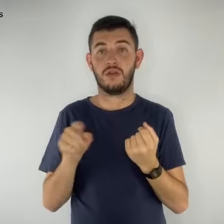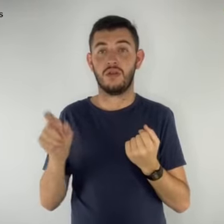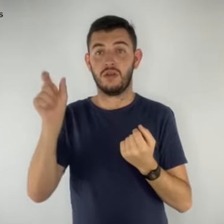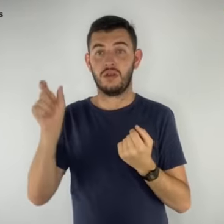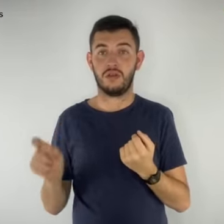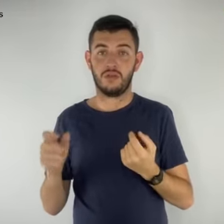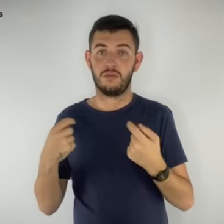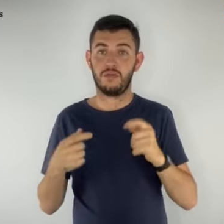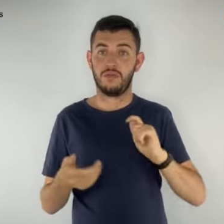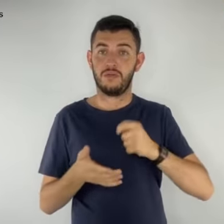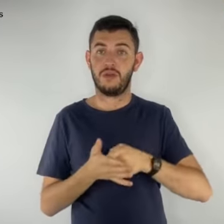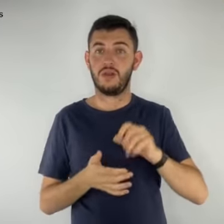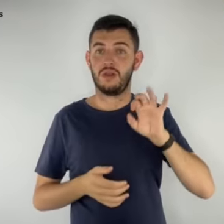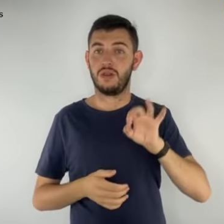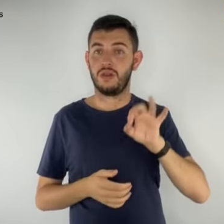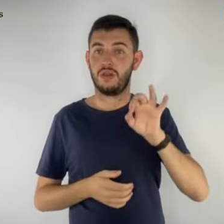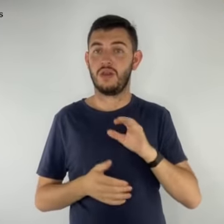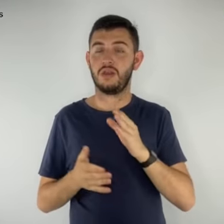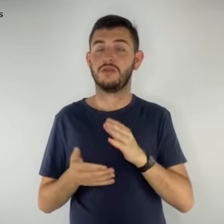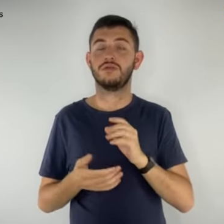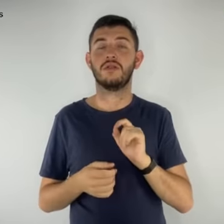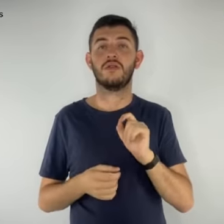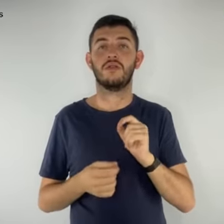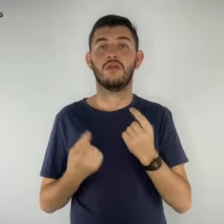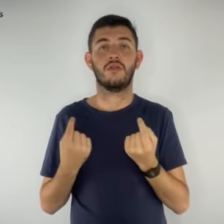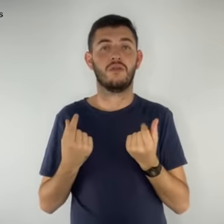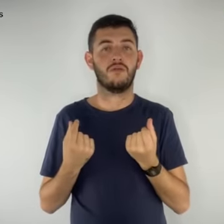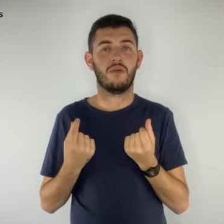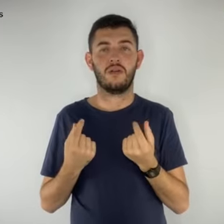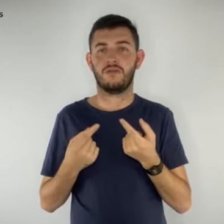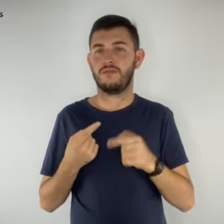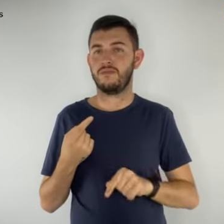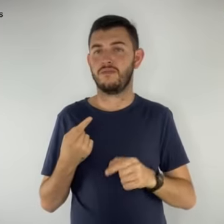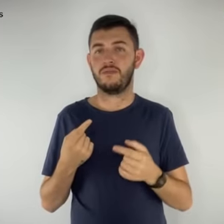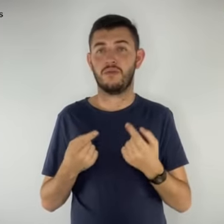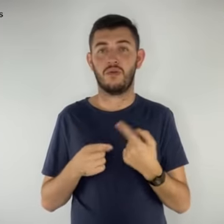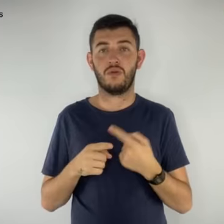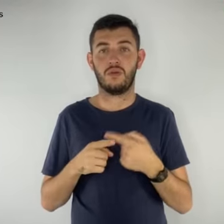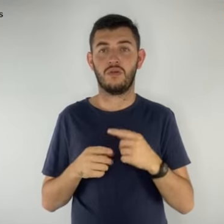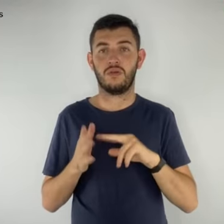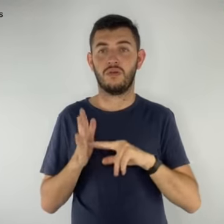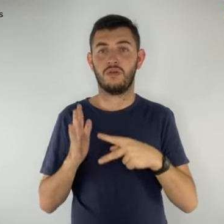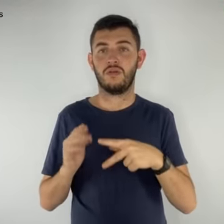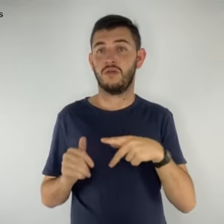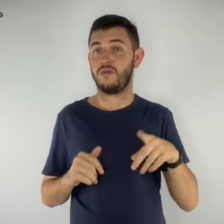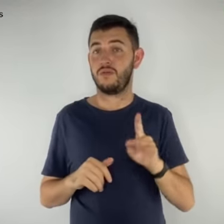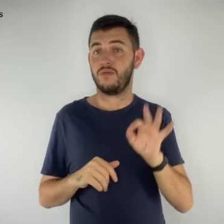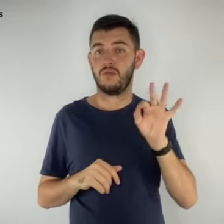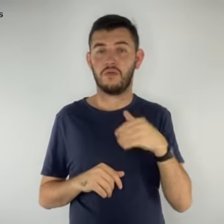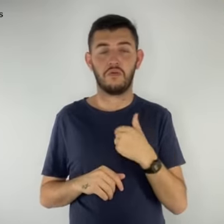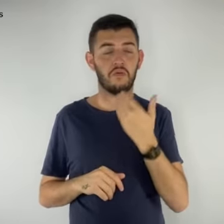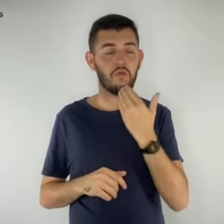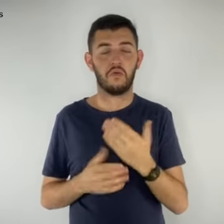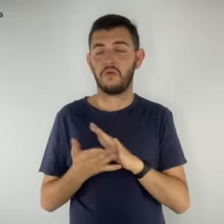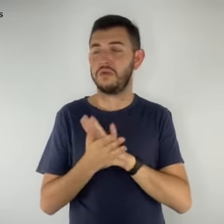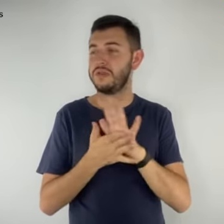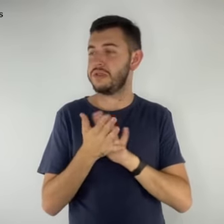deveria pagar as taxas, valor totalmente indevido, uma vez que o sindicato nunca solicita